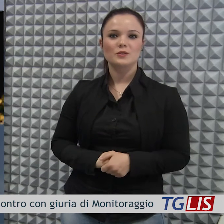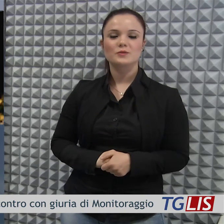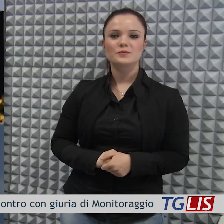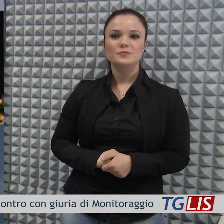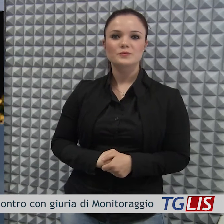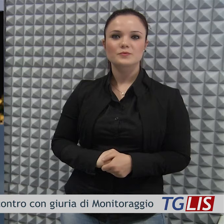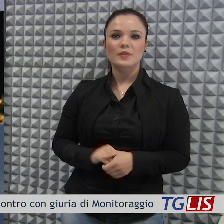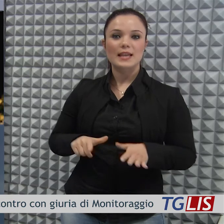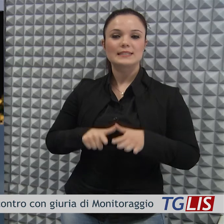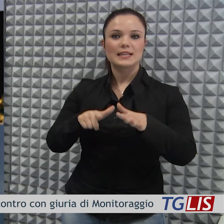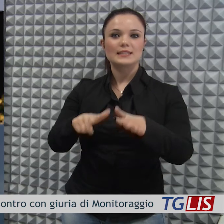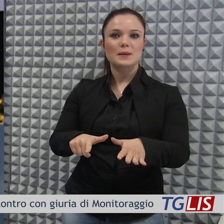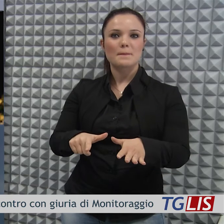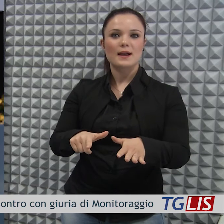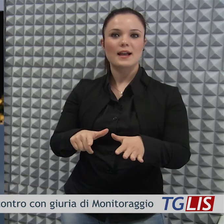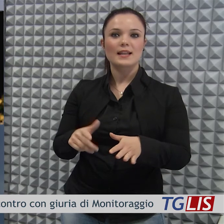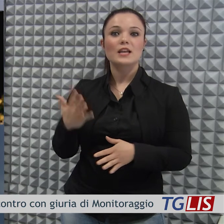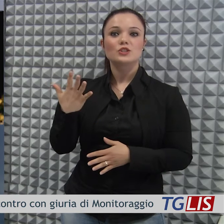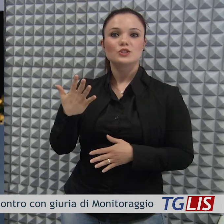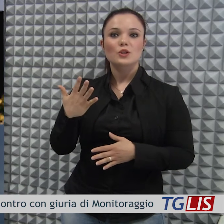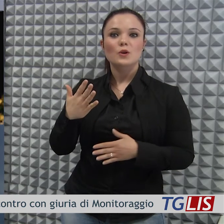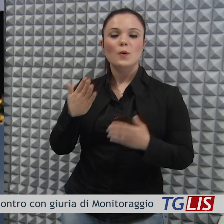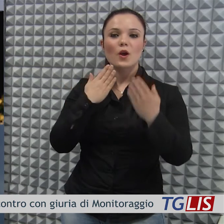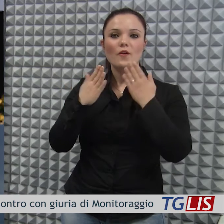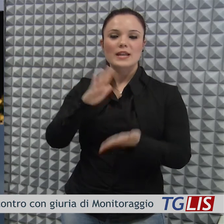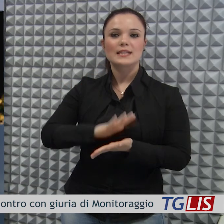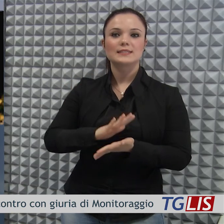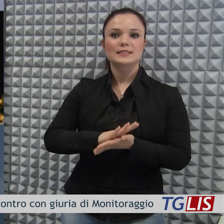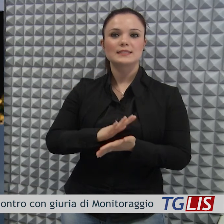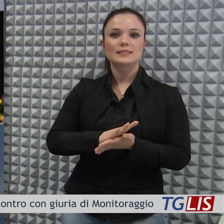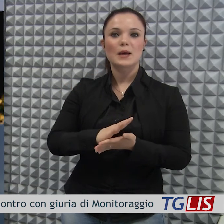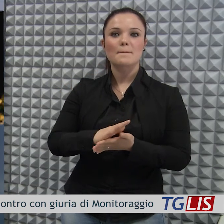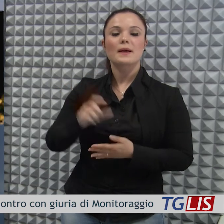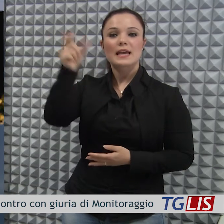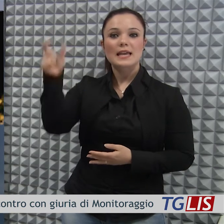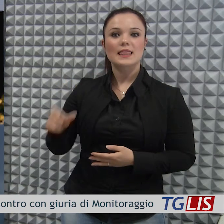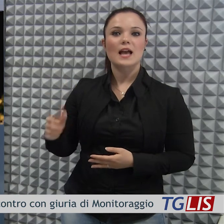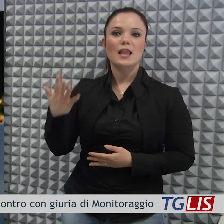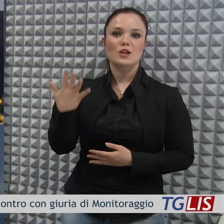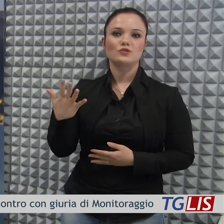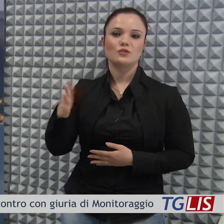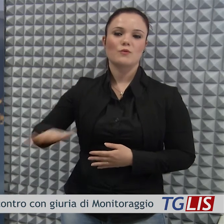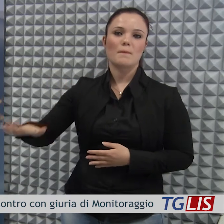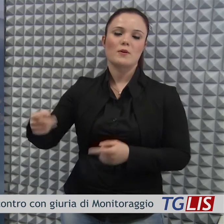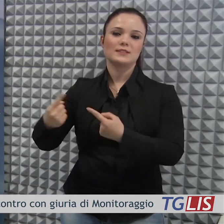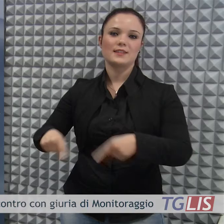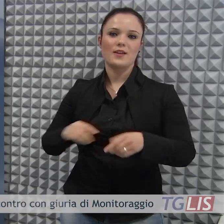prossime settimane ci saranno cinque conferenze stampa in cinque posti diversi d'Italia.